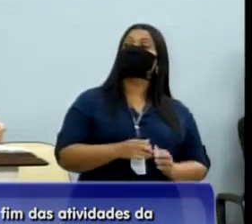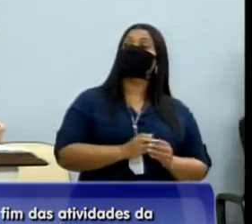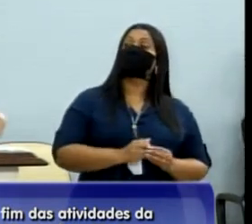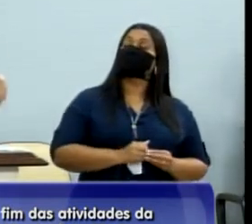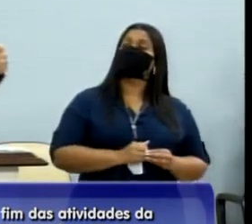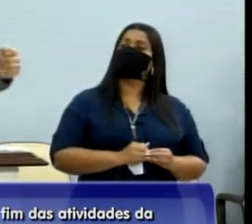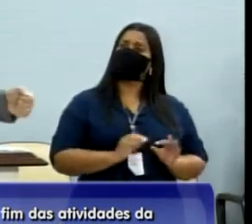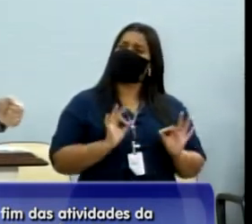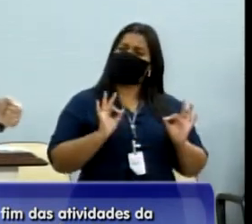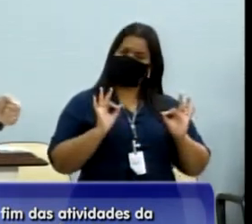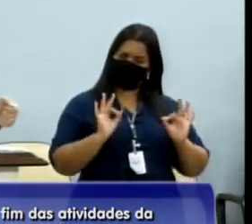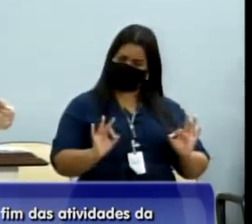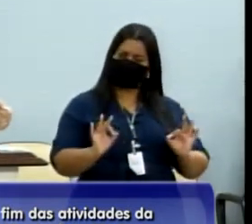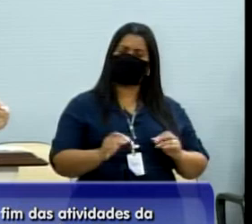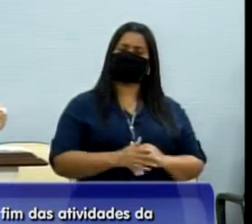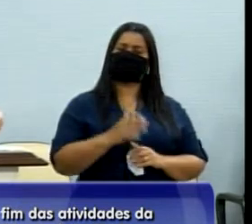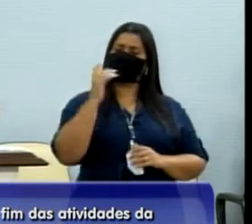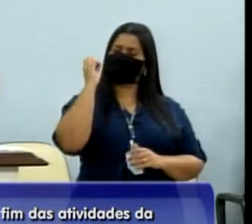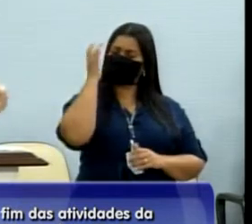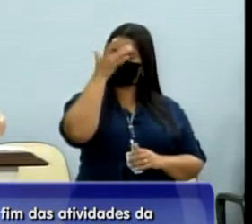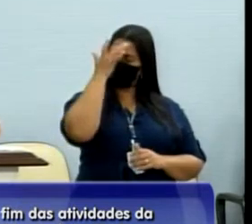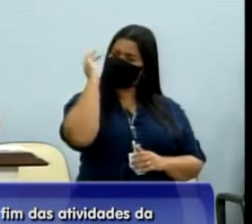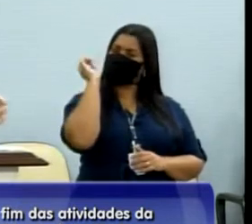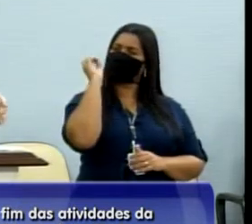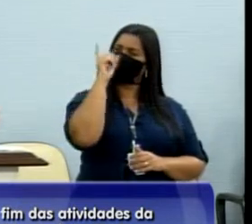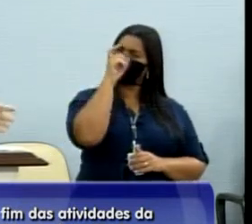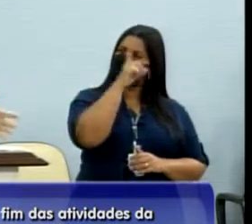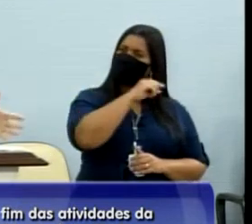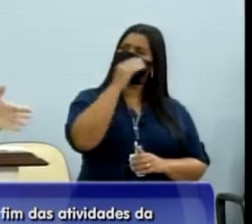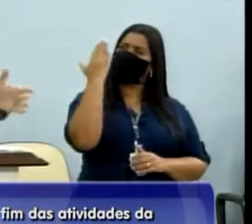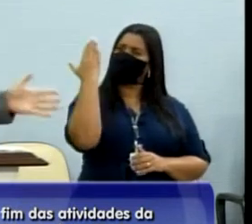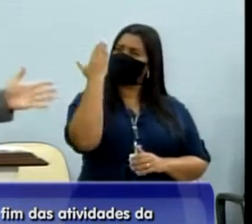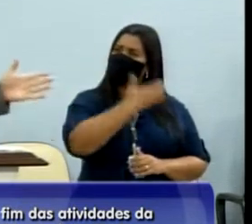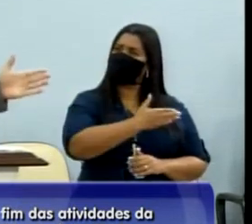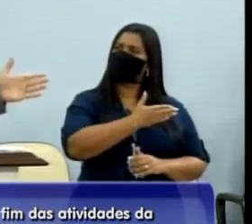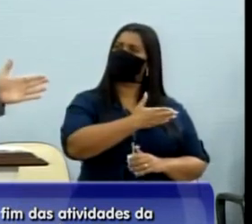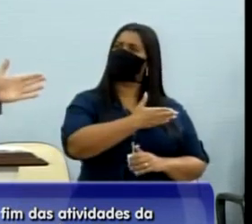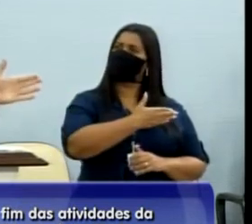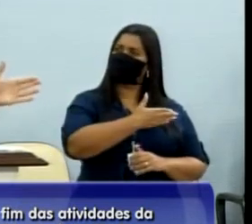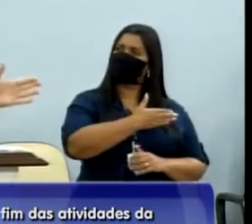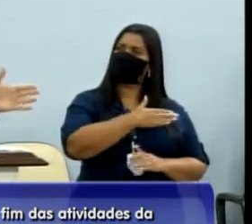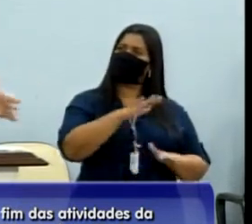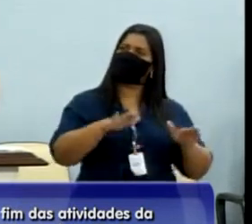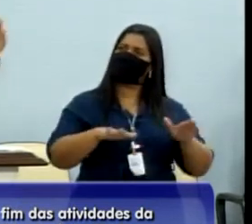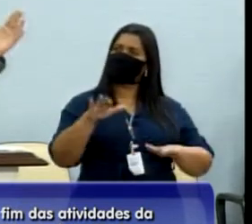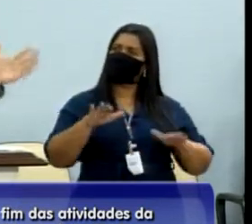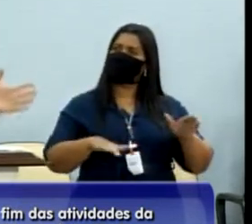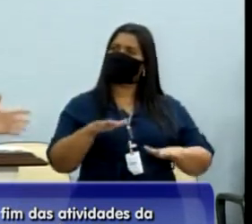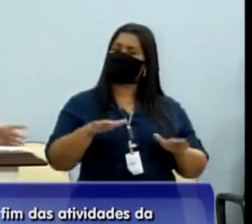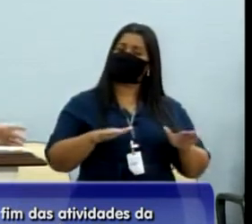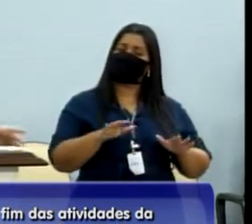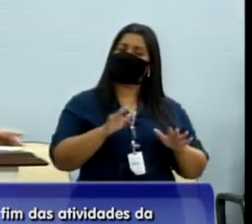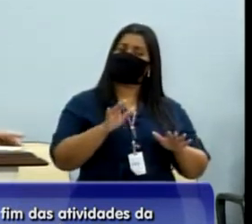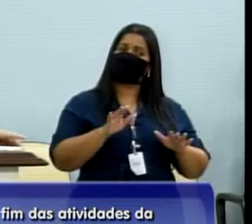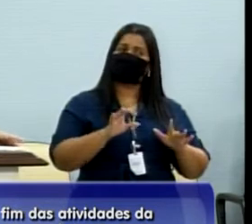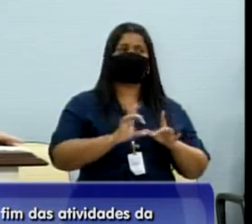Realmente, aqueles que enfrentam dificuldade para provar qualquer coisa junto ao Executivo, de repente, se viram livres.